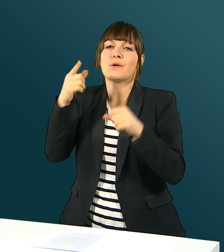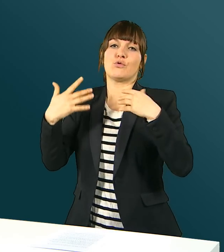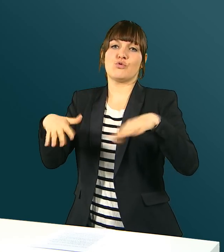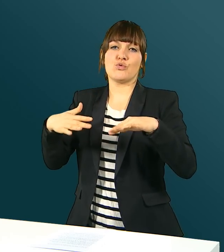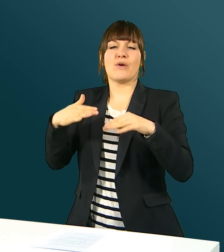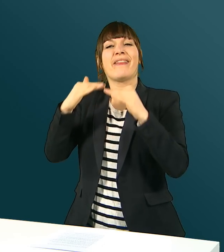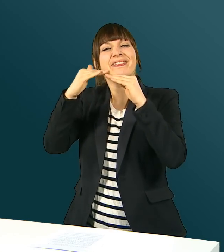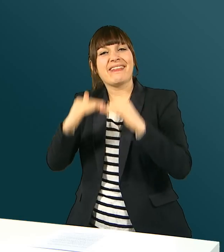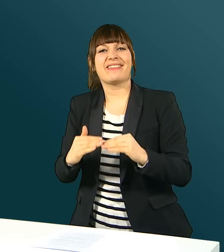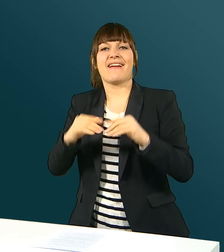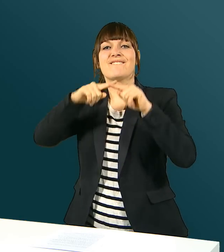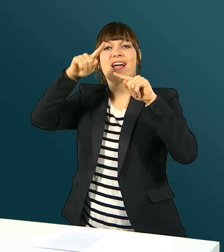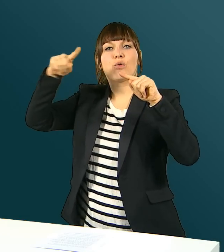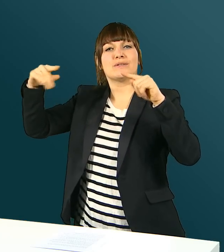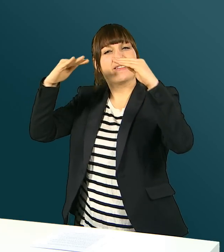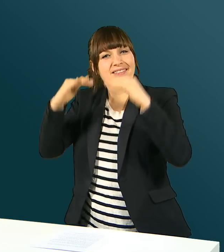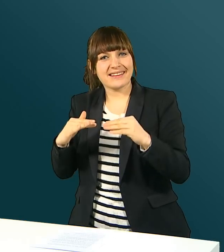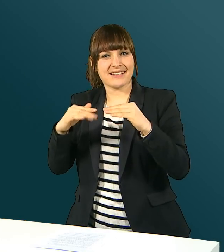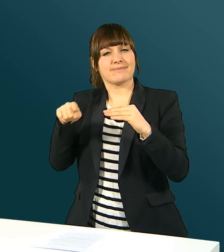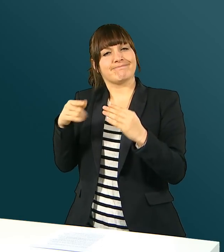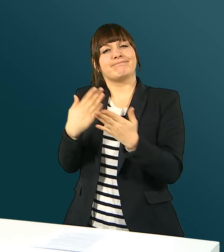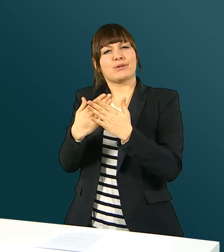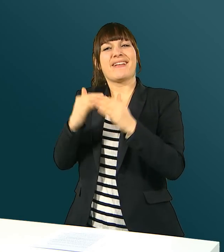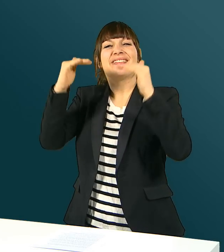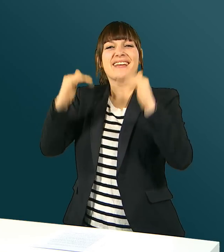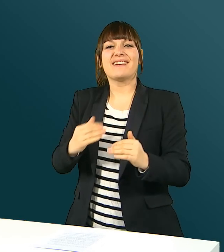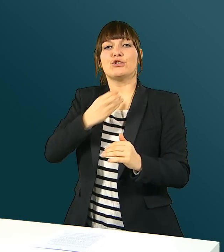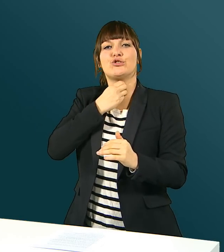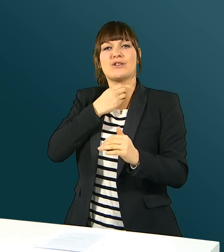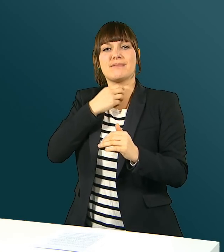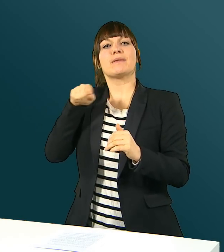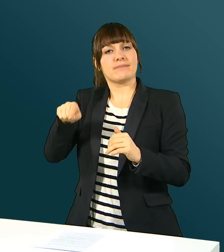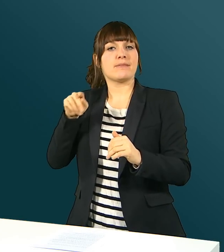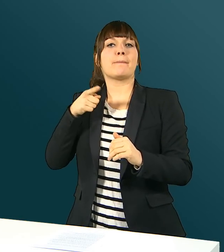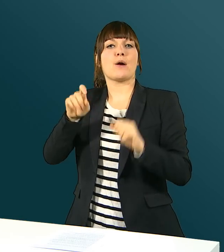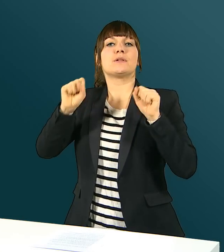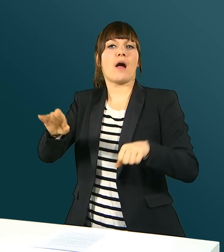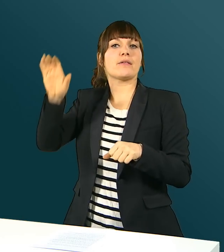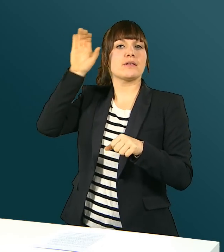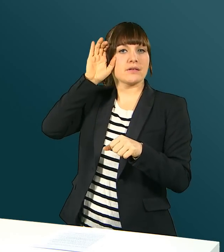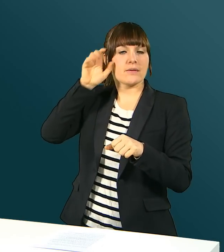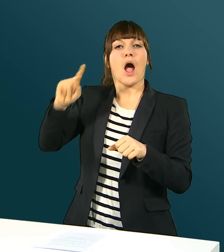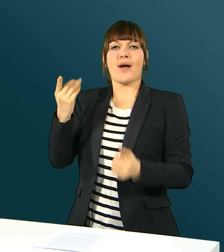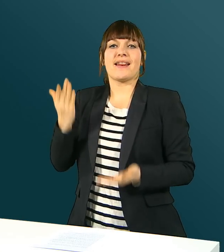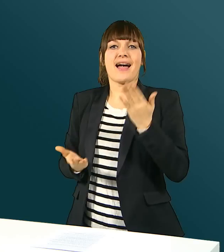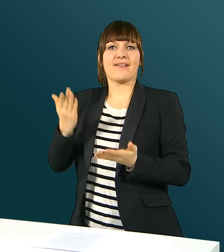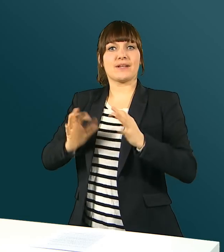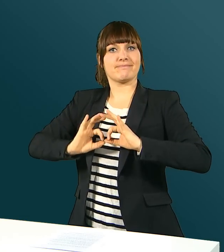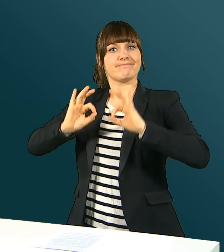Tests an der gehörlosen Maus zeigen jedoch erste Verbesserungen bei der niedrigen Frequenz. Zum Beispiel die Maus kann eine tiefe